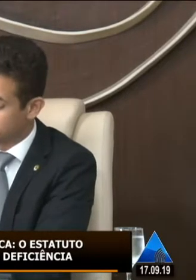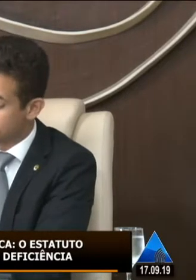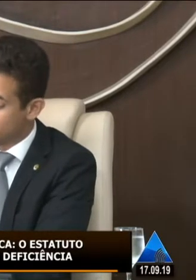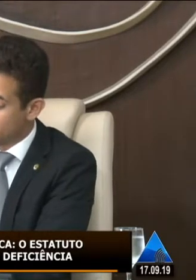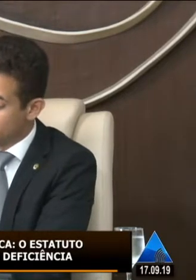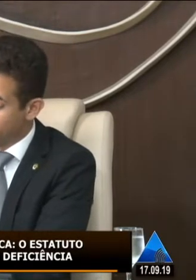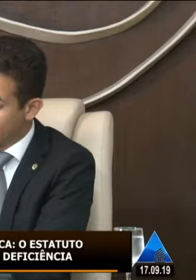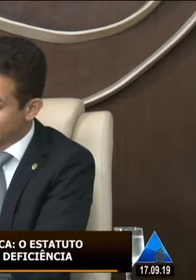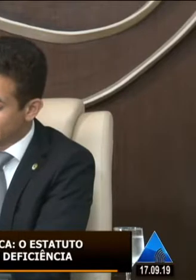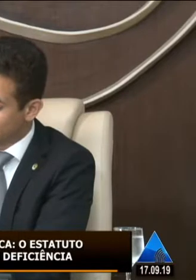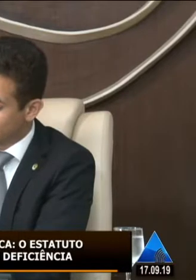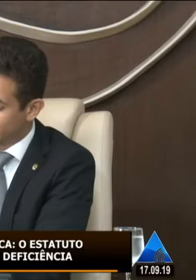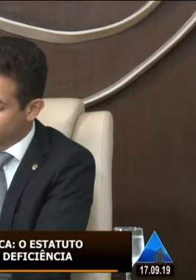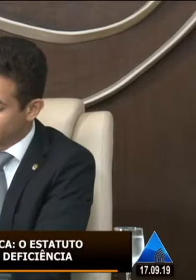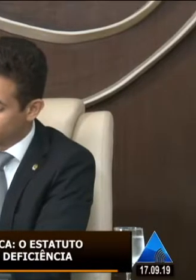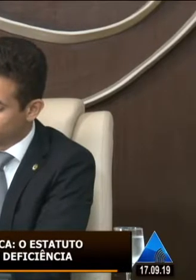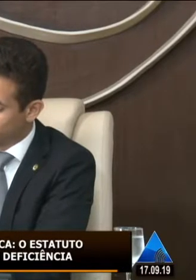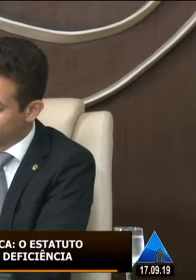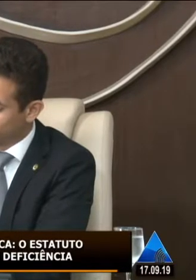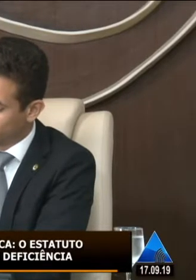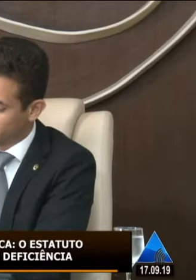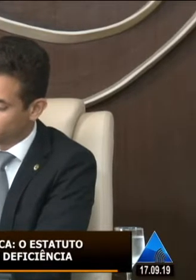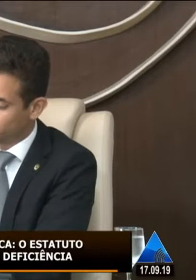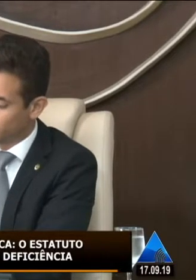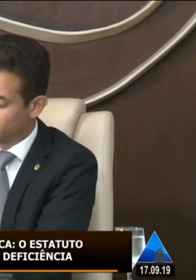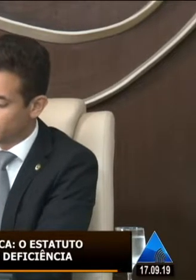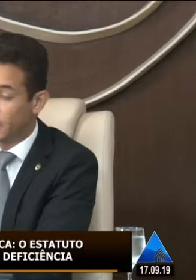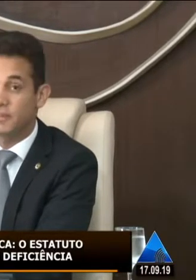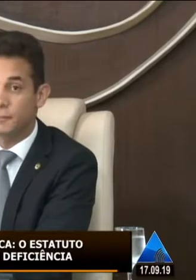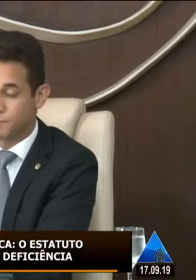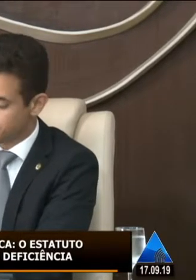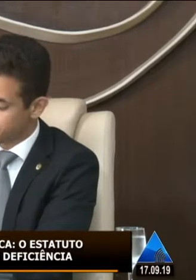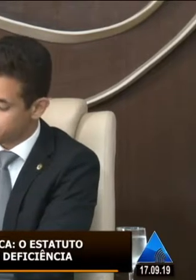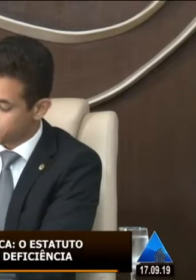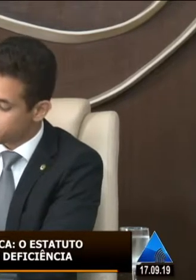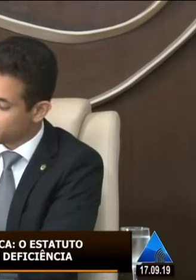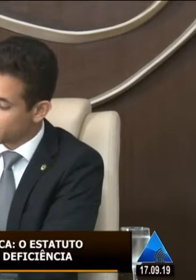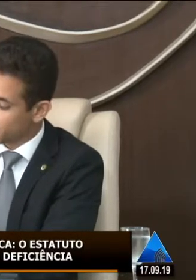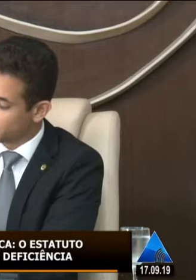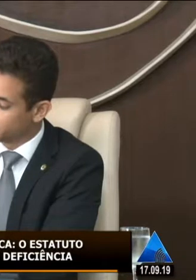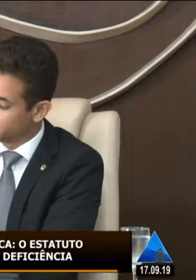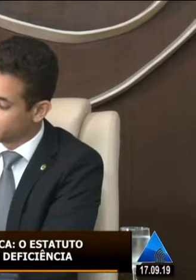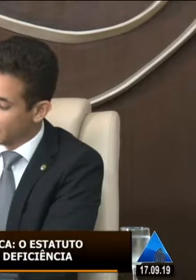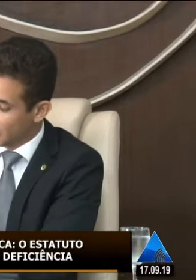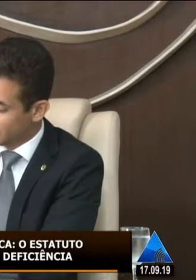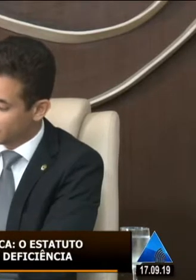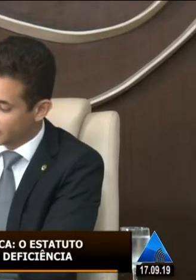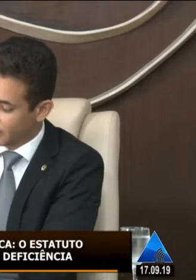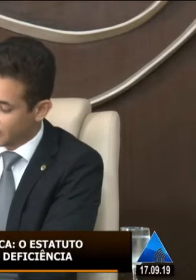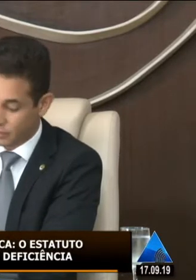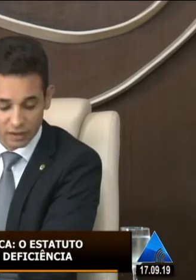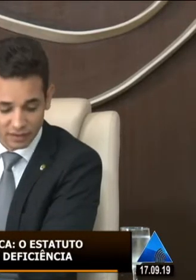colega. Maria Nazaré Guimarães, subcoordenadora das Pessoas com Deficiência, da